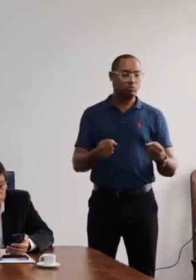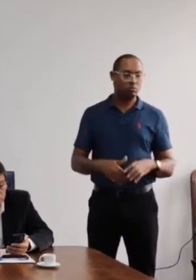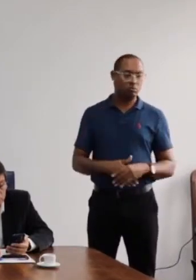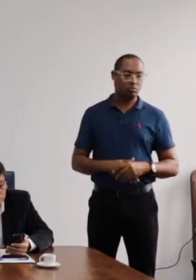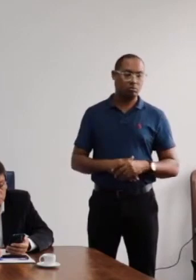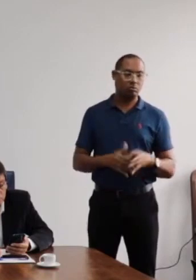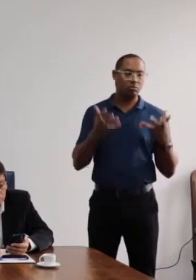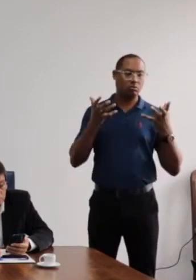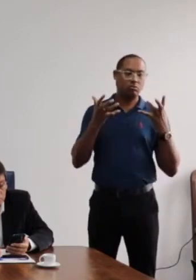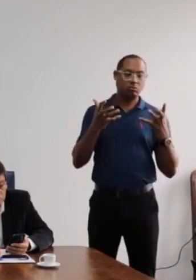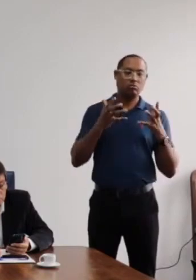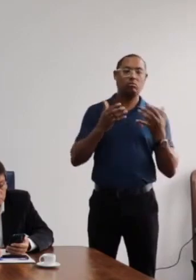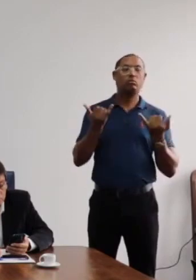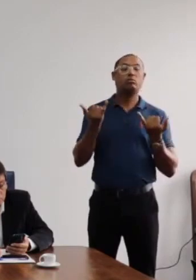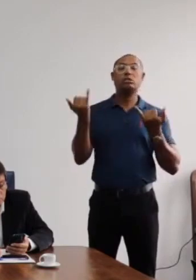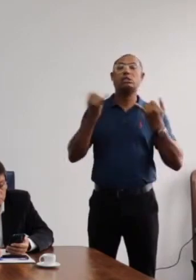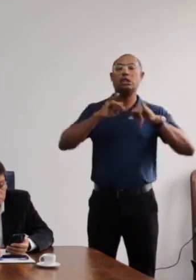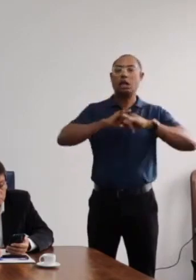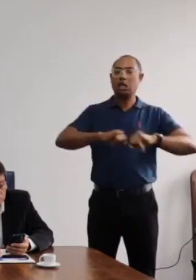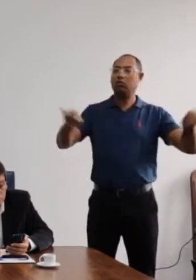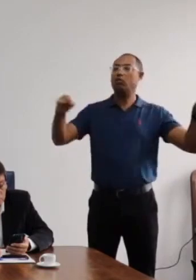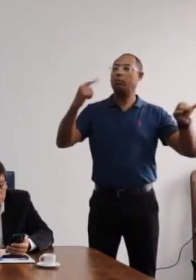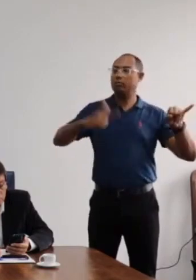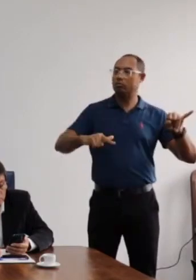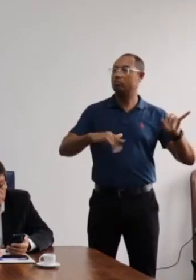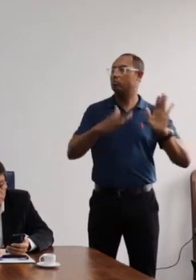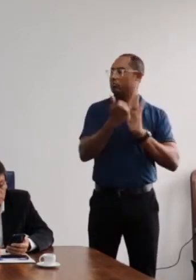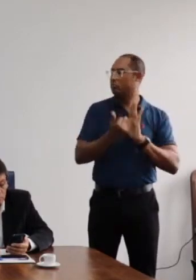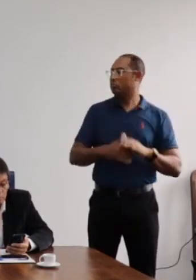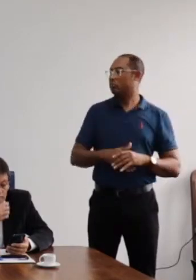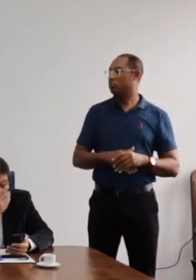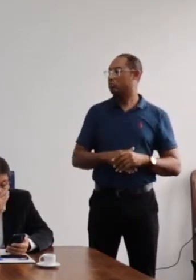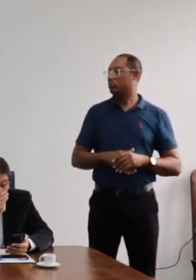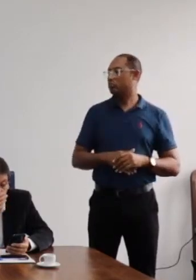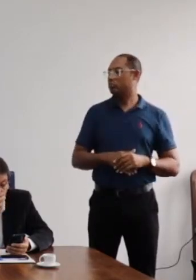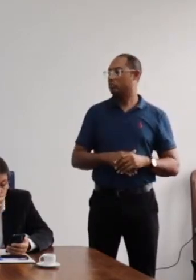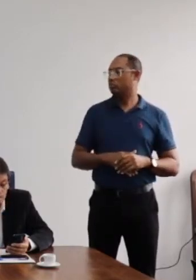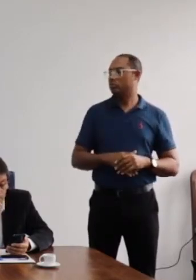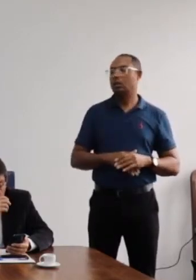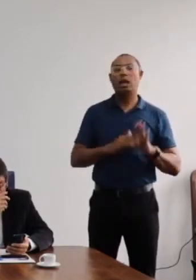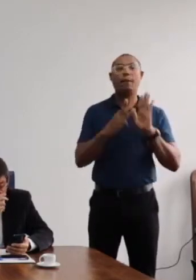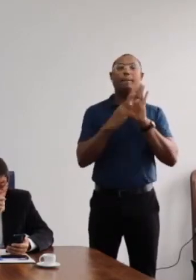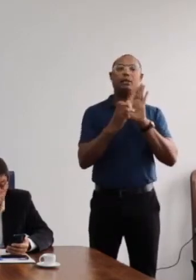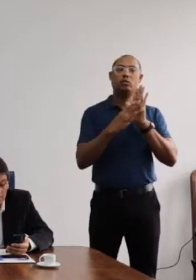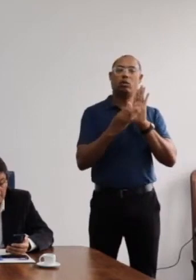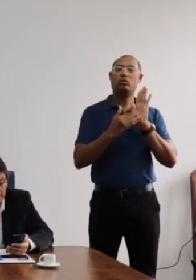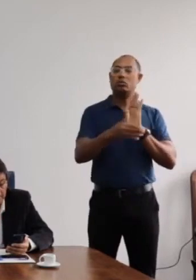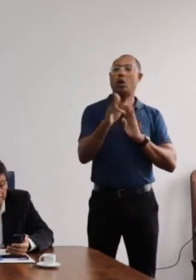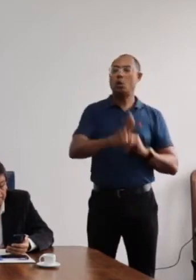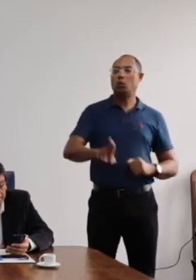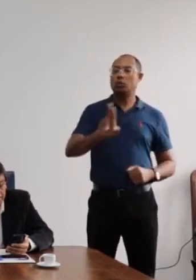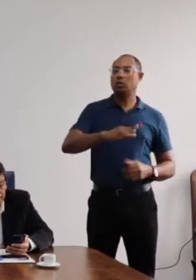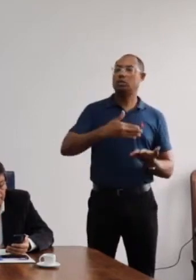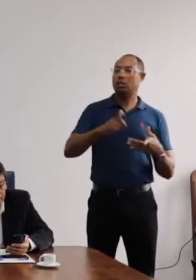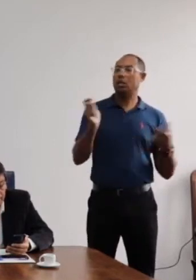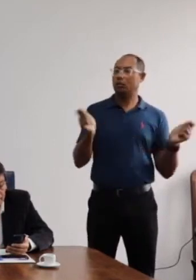Queria só informar, mais uma vez, o procedimento, a metodologia utilizada para